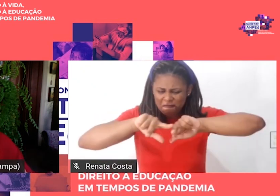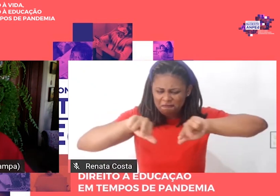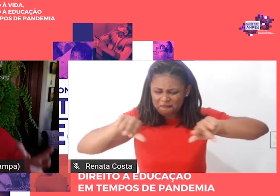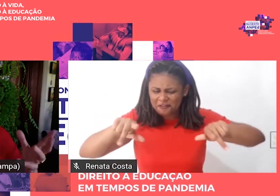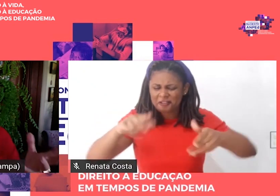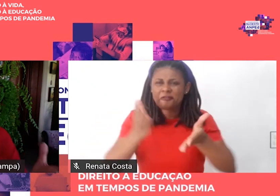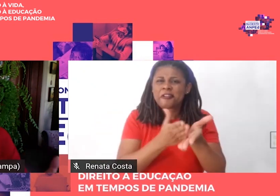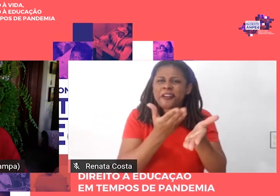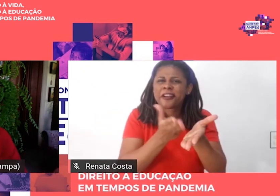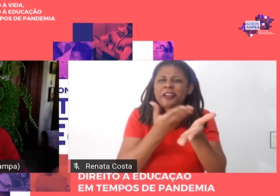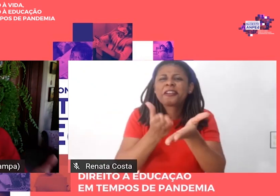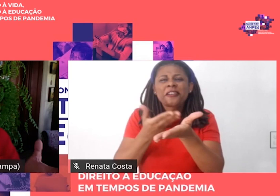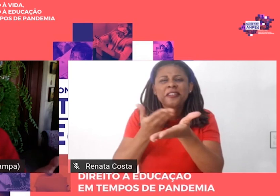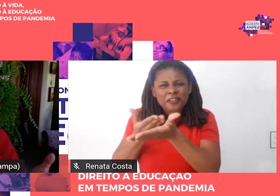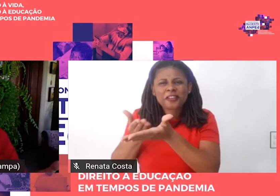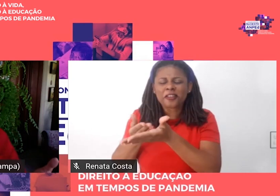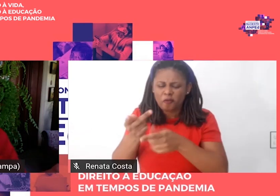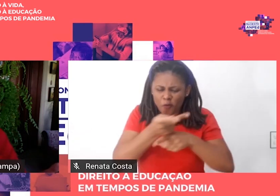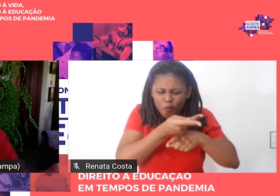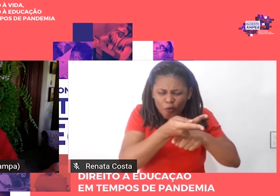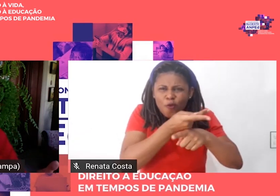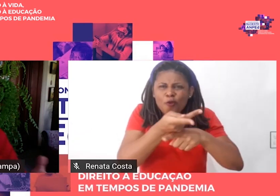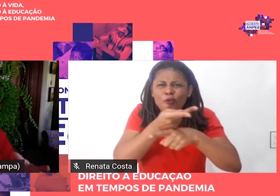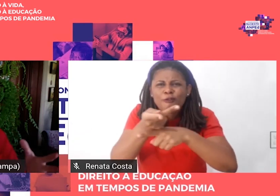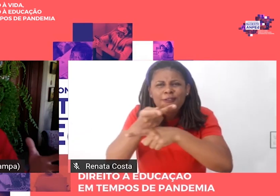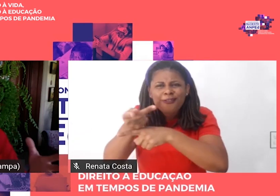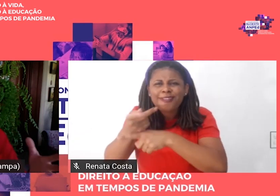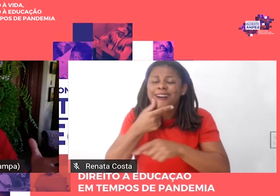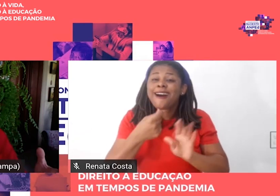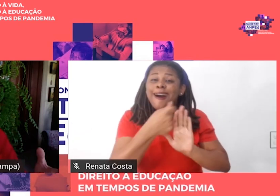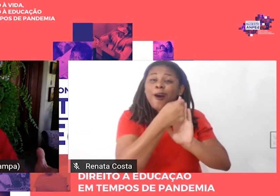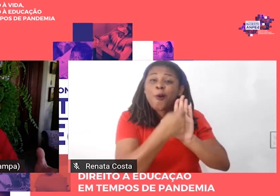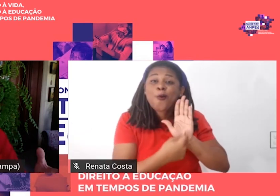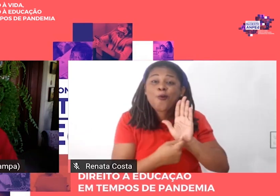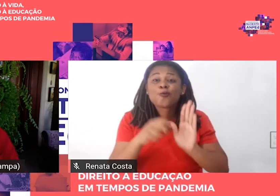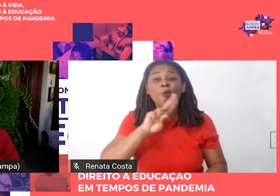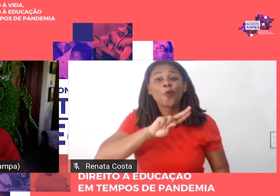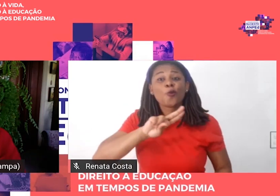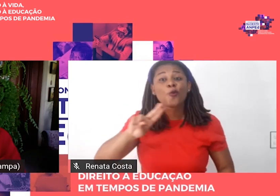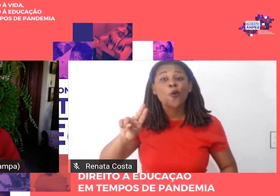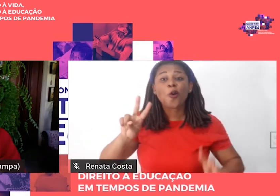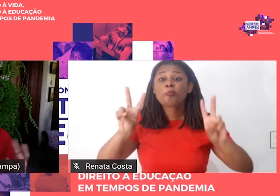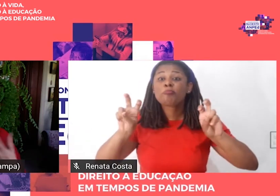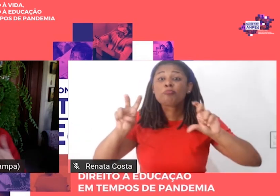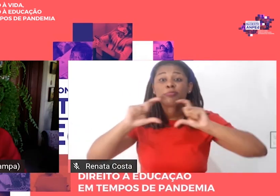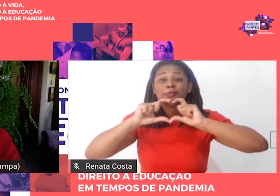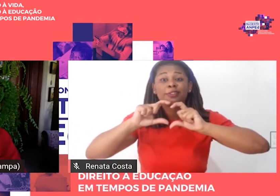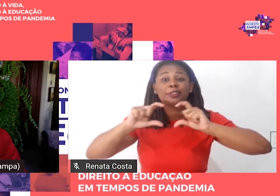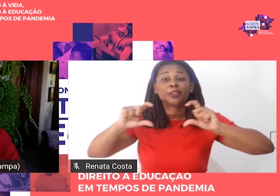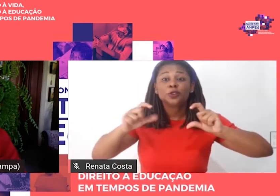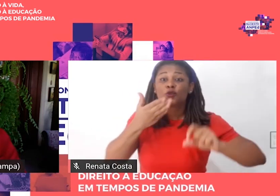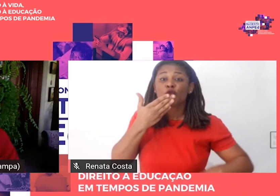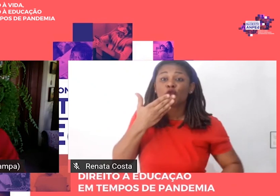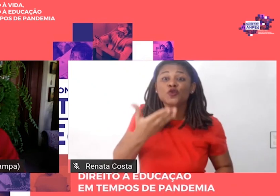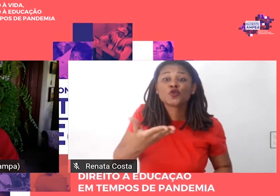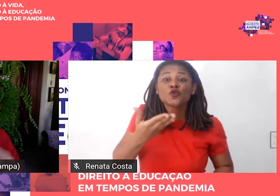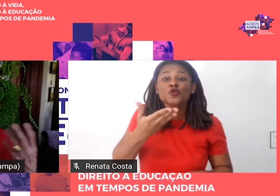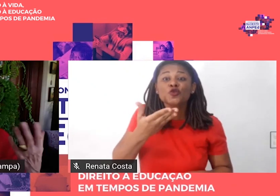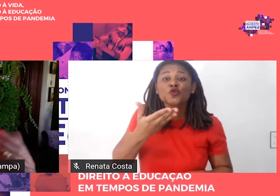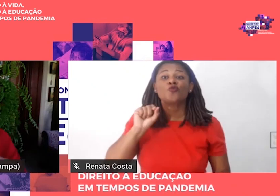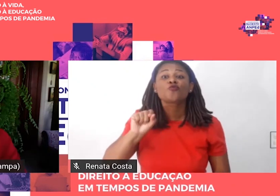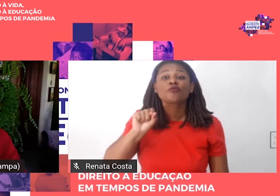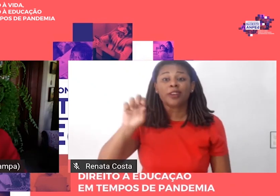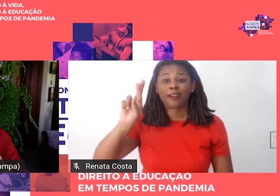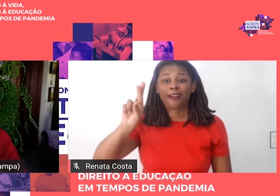procura de autores de resenhas, chamando resenhas que serão examinadas por